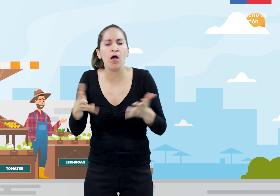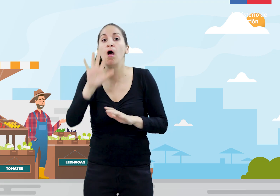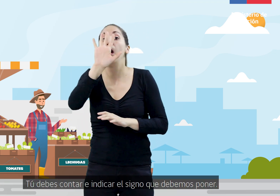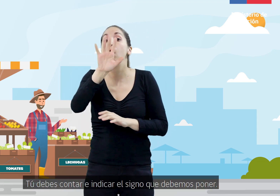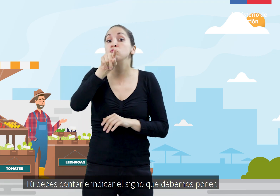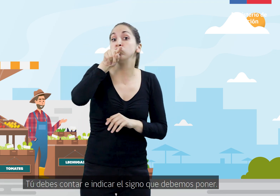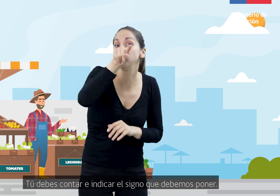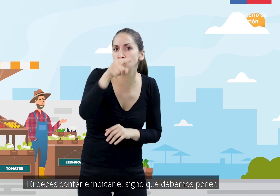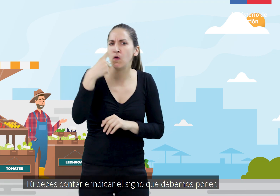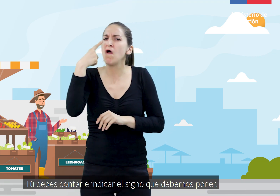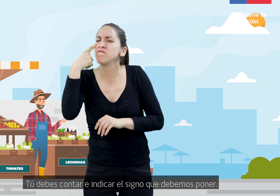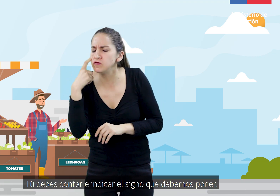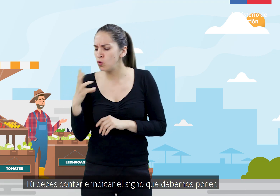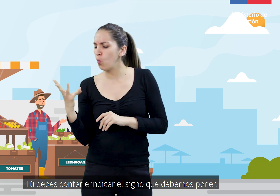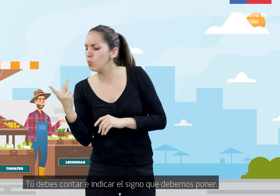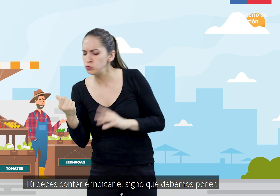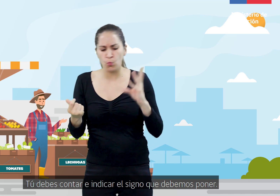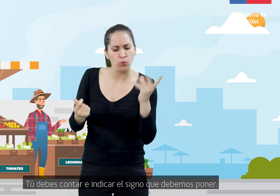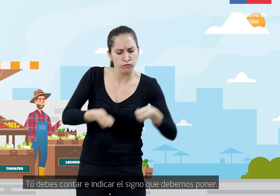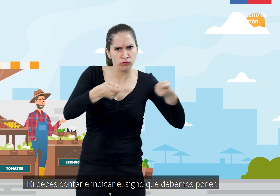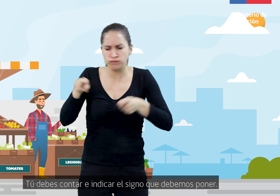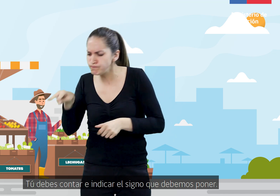Tú debes contar e indicar el signo que debemos poner.